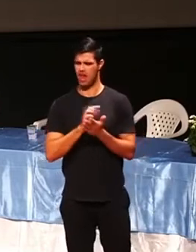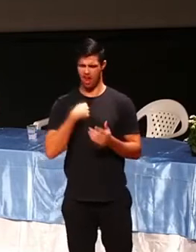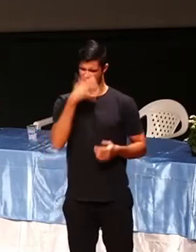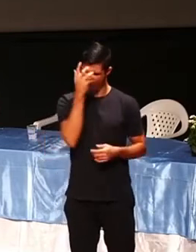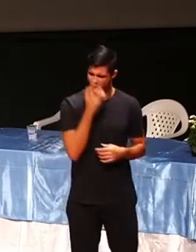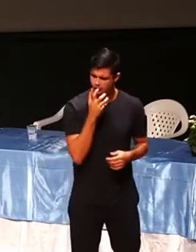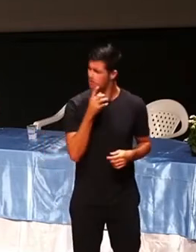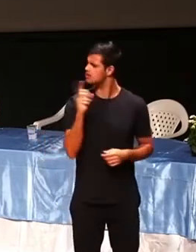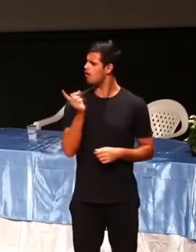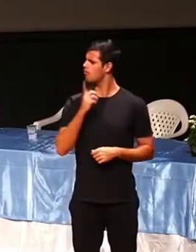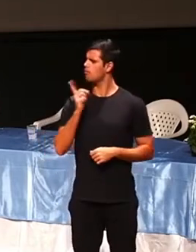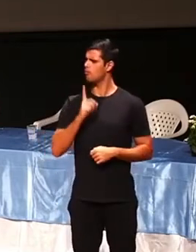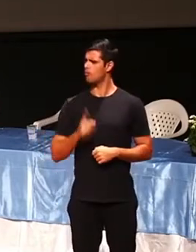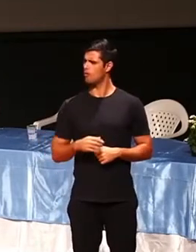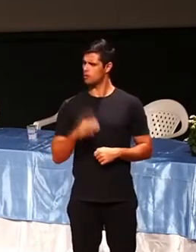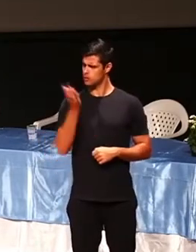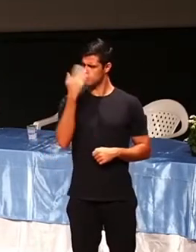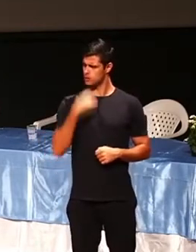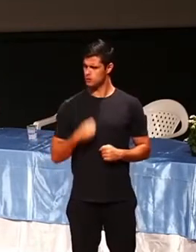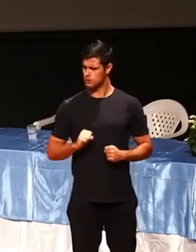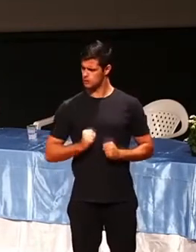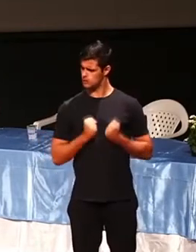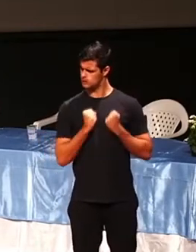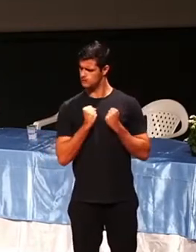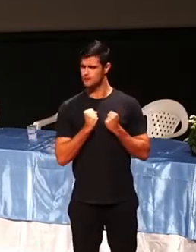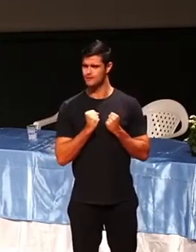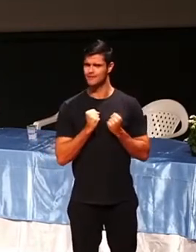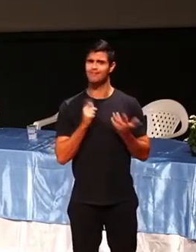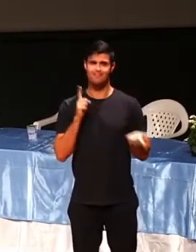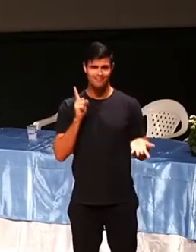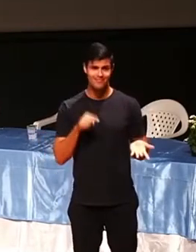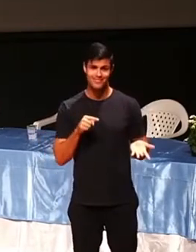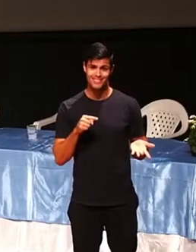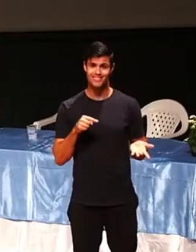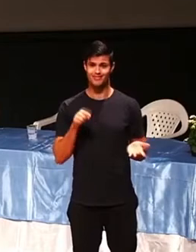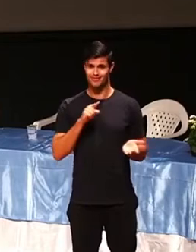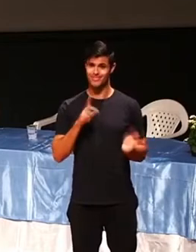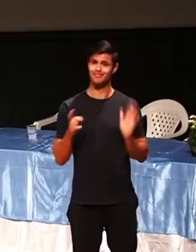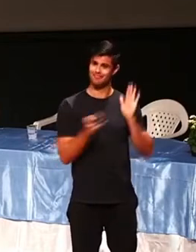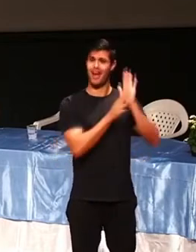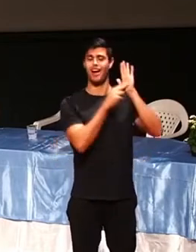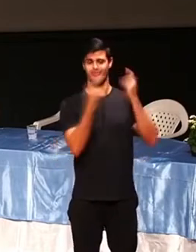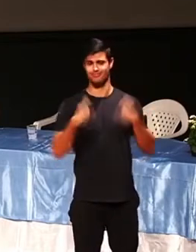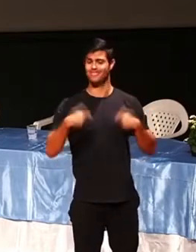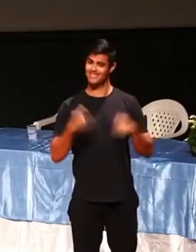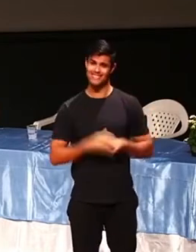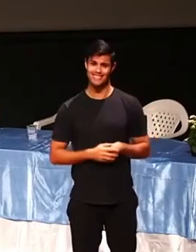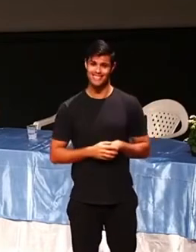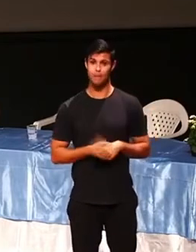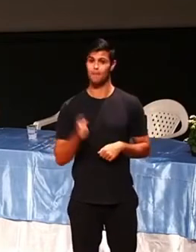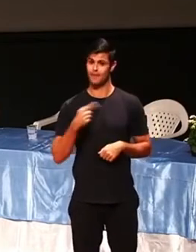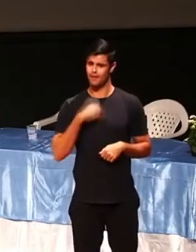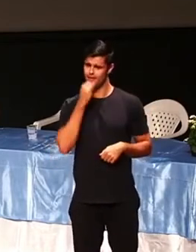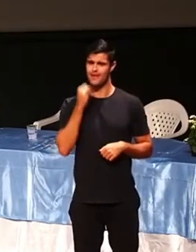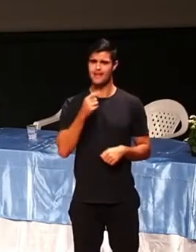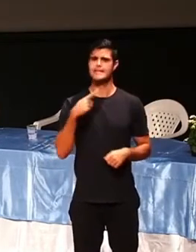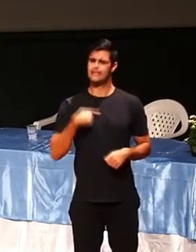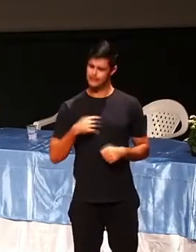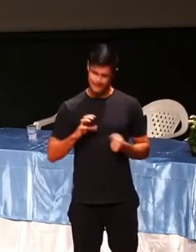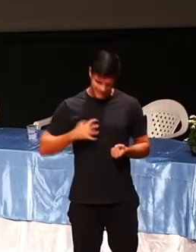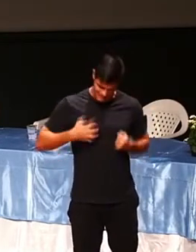com raiva. Claro que você está com raiva. Assume. Eu estou com raiva, mas eu não vou quebrar a cara dessa mãe, desse menino.